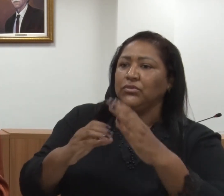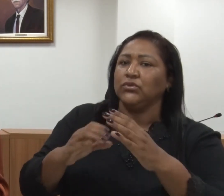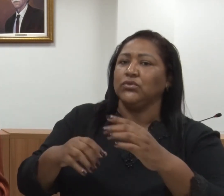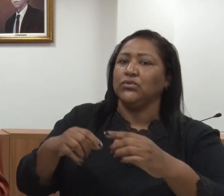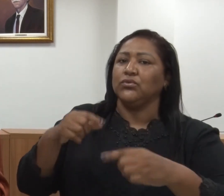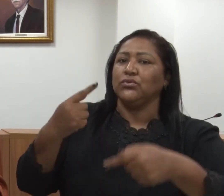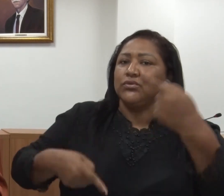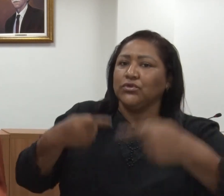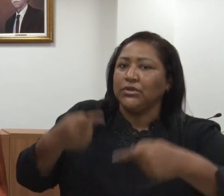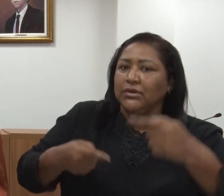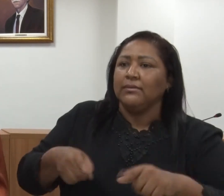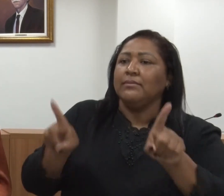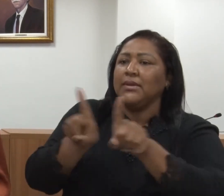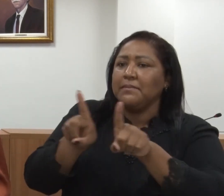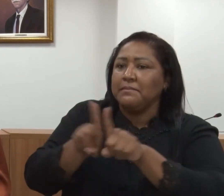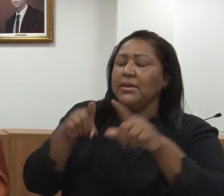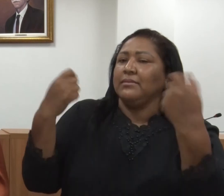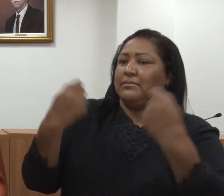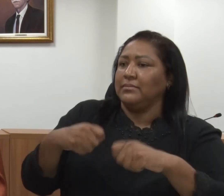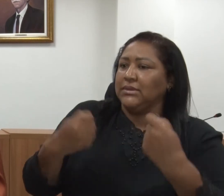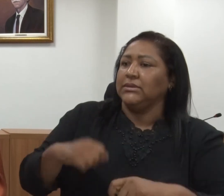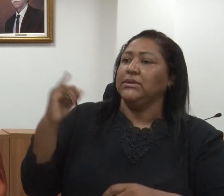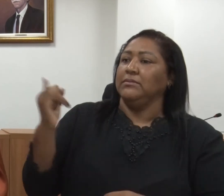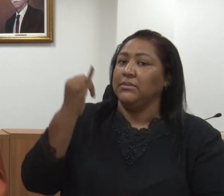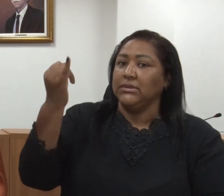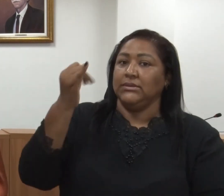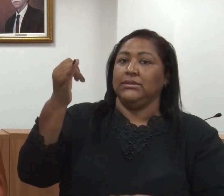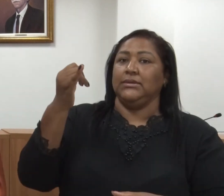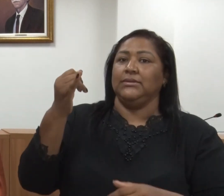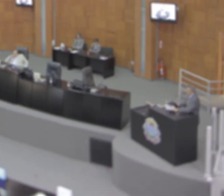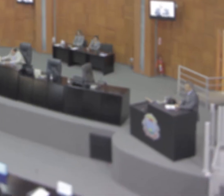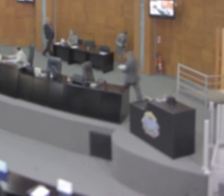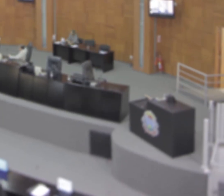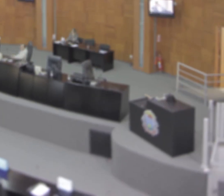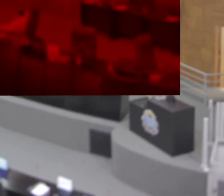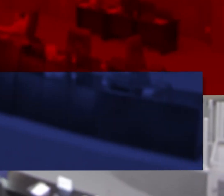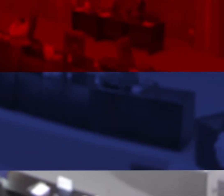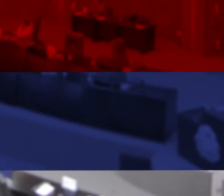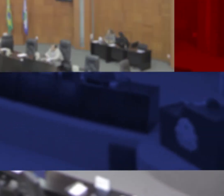delicadeza que necessita, com a atenção que ele necessita.